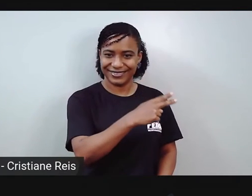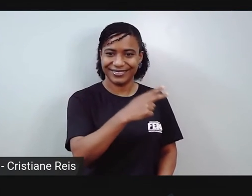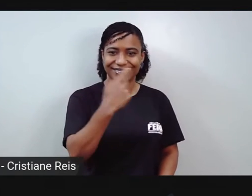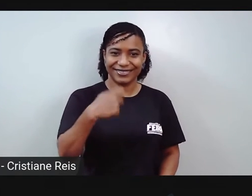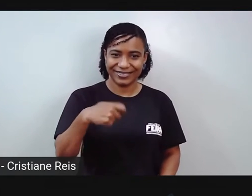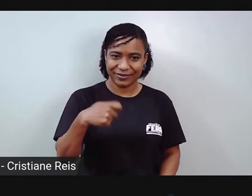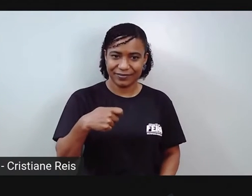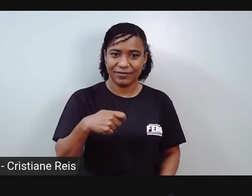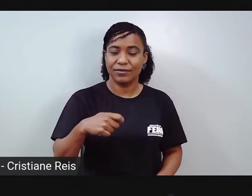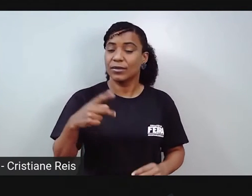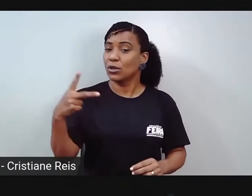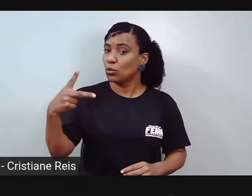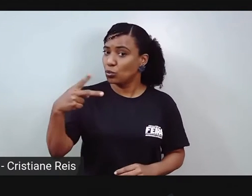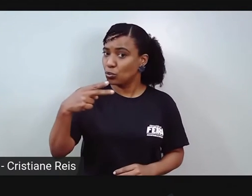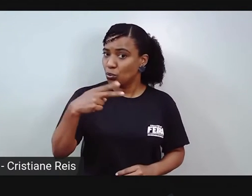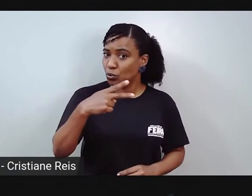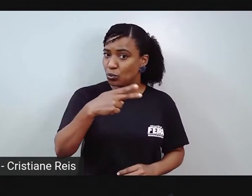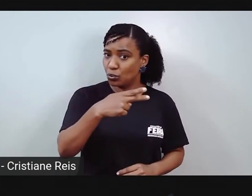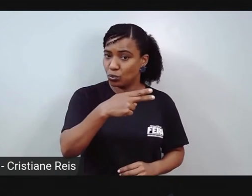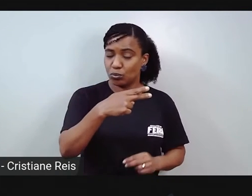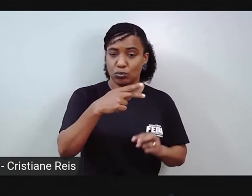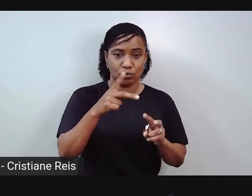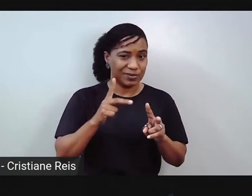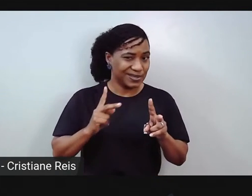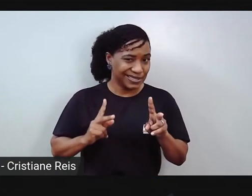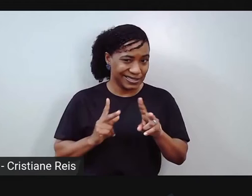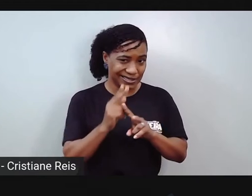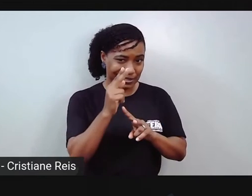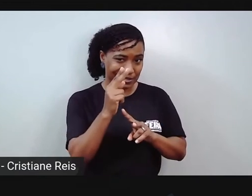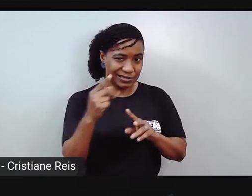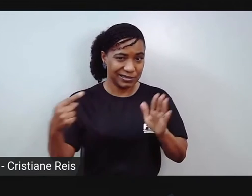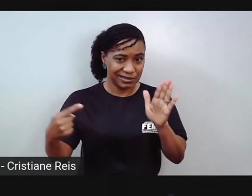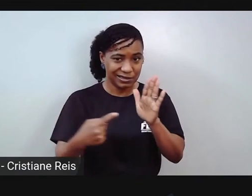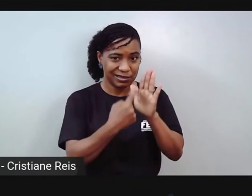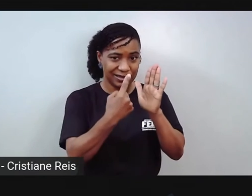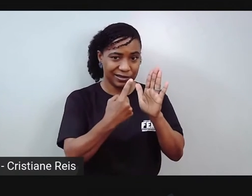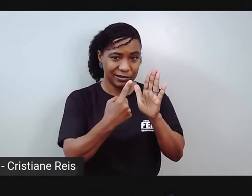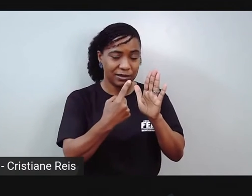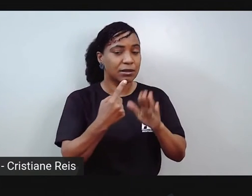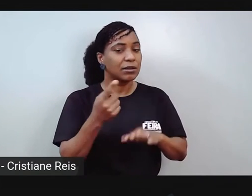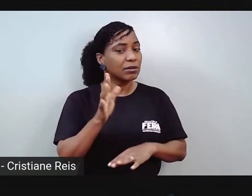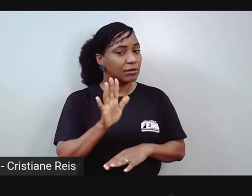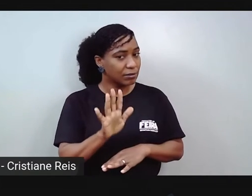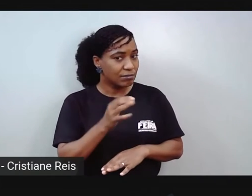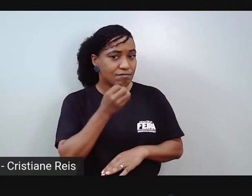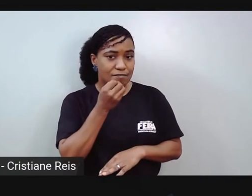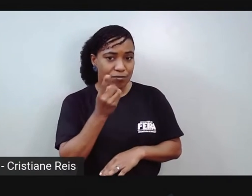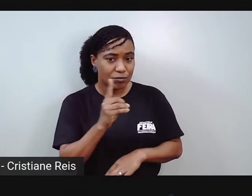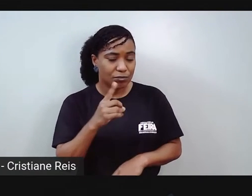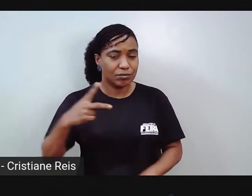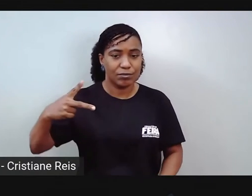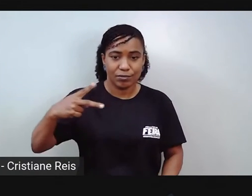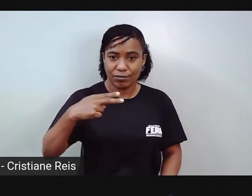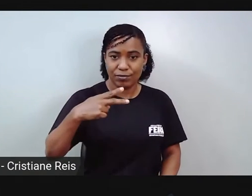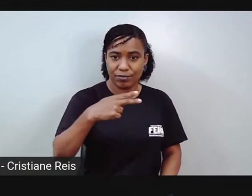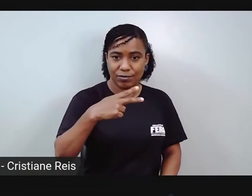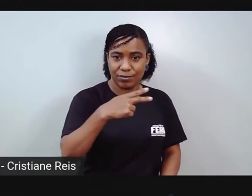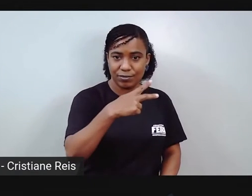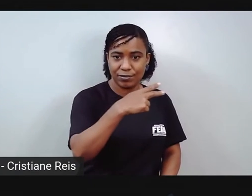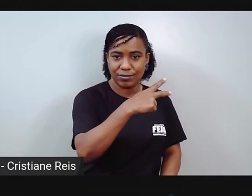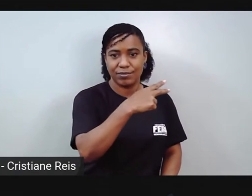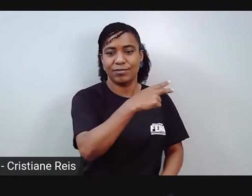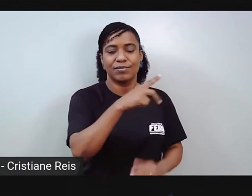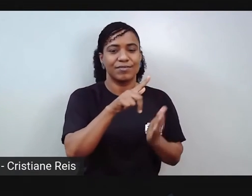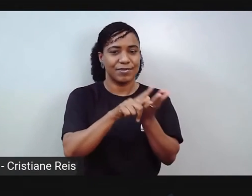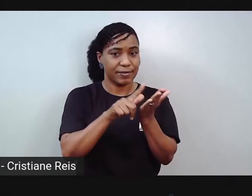preferência, uma tesoura sem ponta. Meninada que não souber ainda utilizar a tesoura, é bom pedir a ajuda